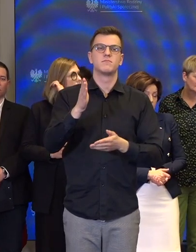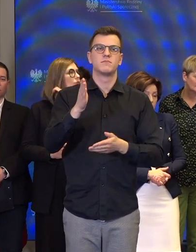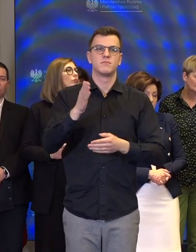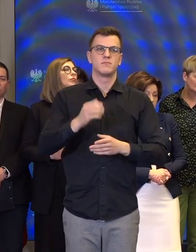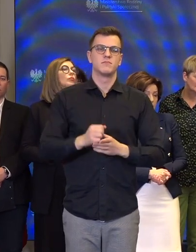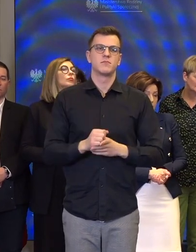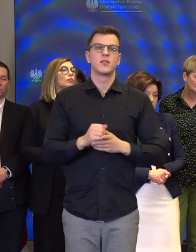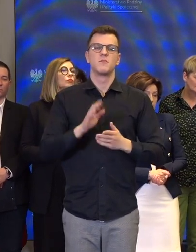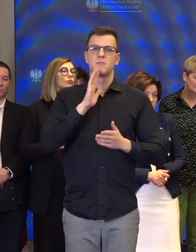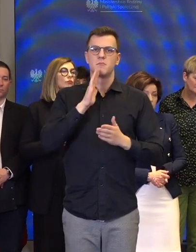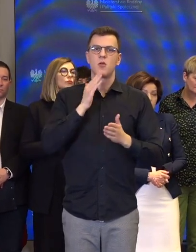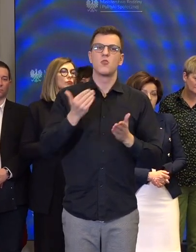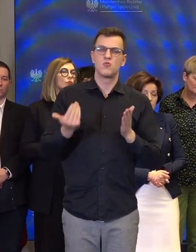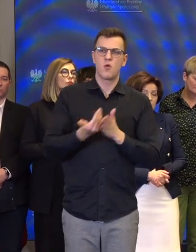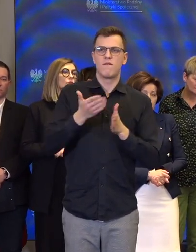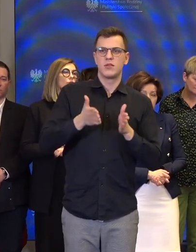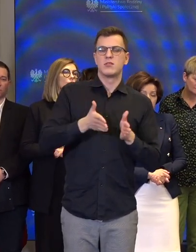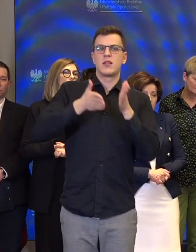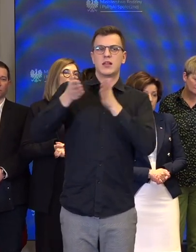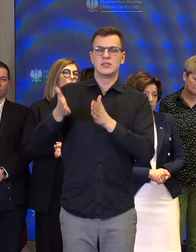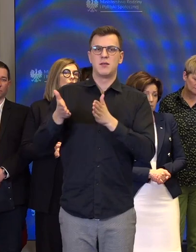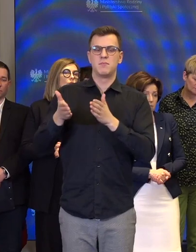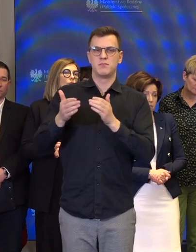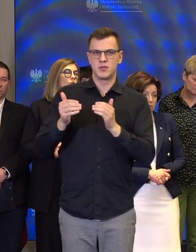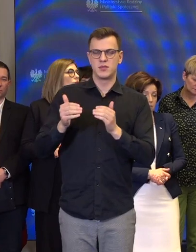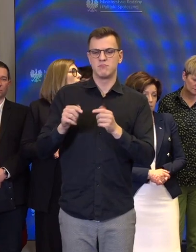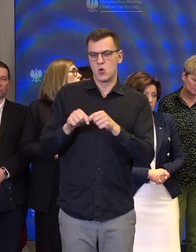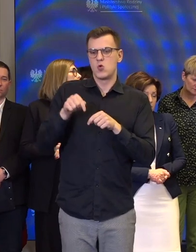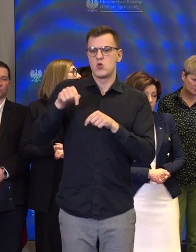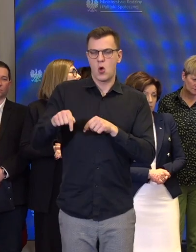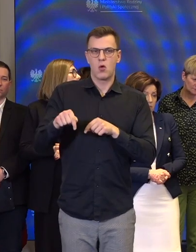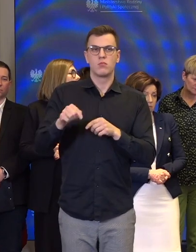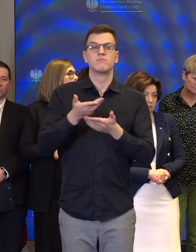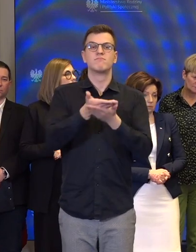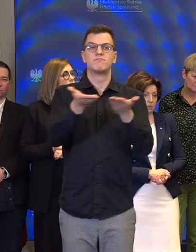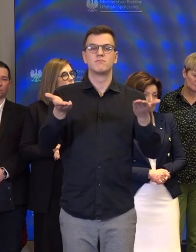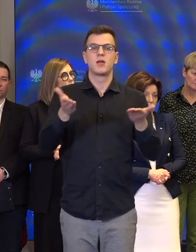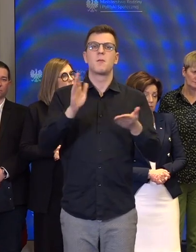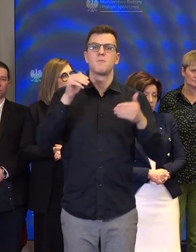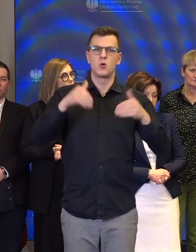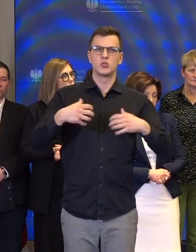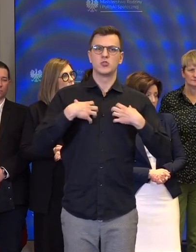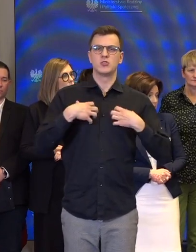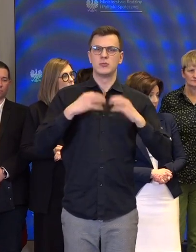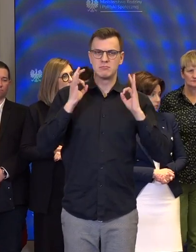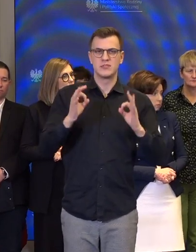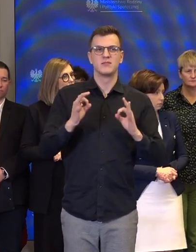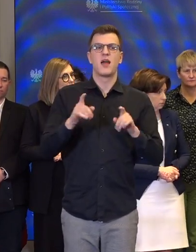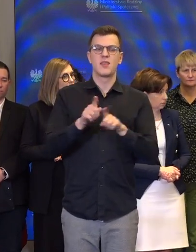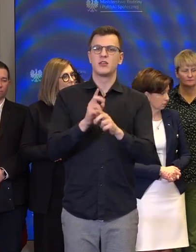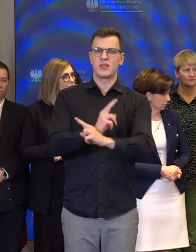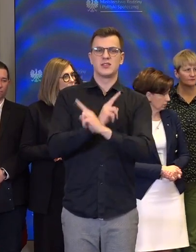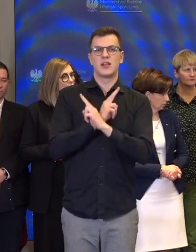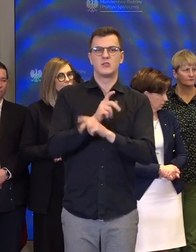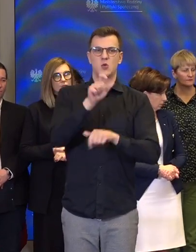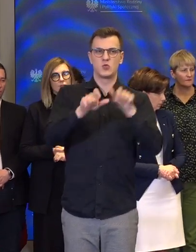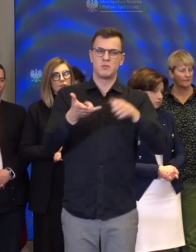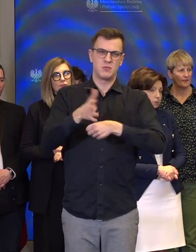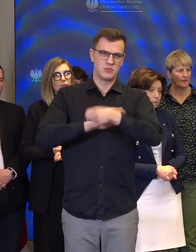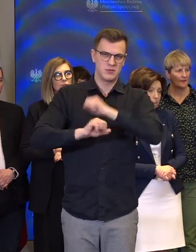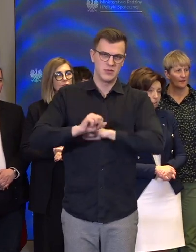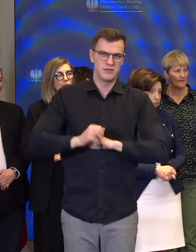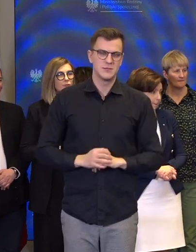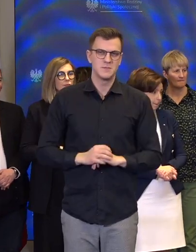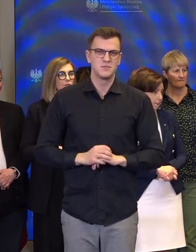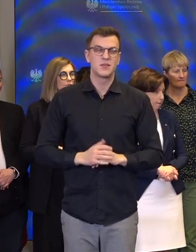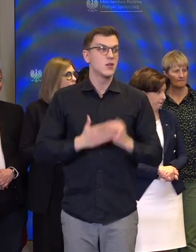zapewnienia godności i niezależności osób z niepełnosprawnościami. Dziękuję. Dziękuję bardzo Panie Ministrze.